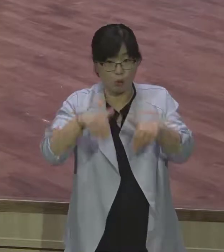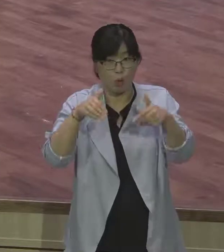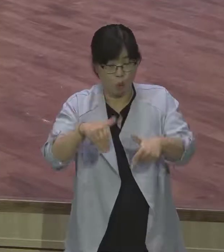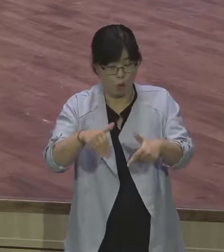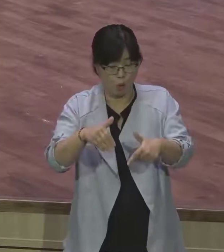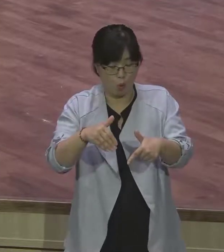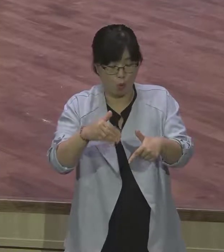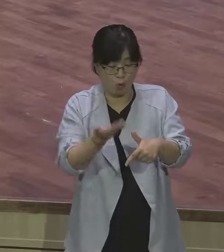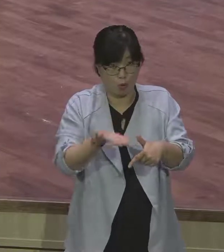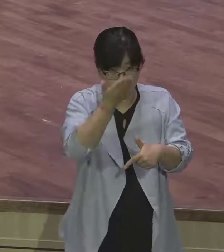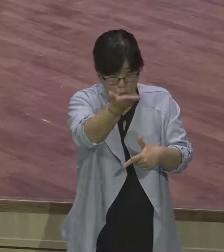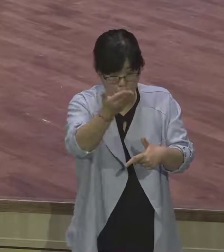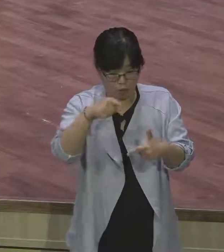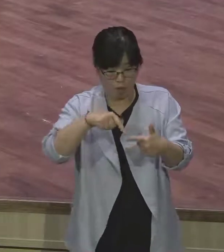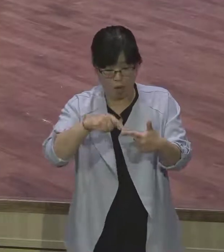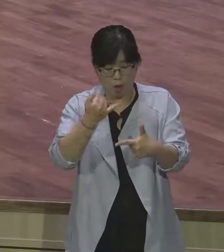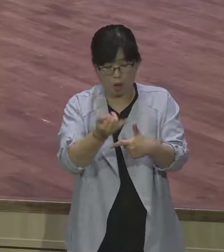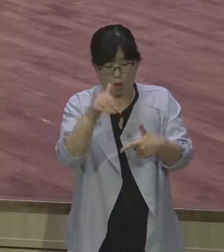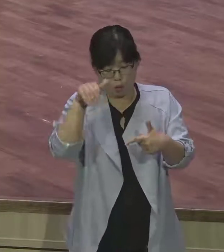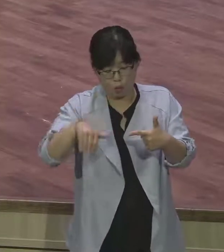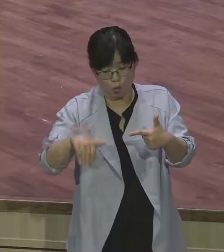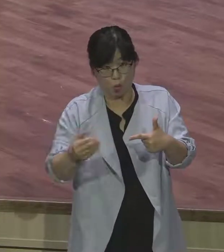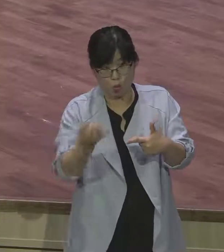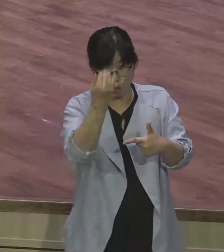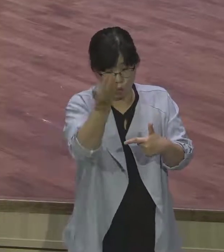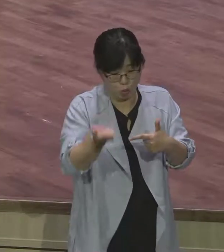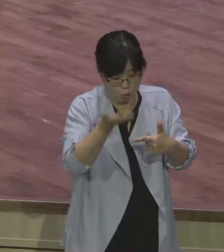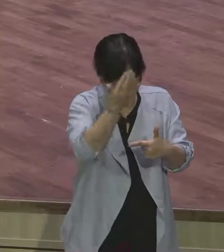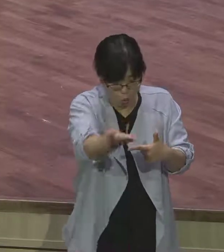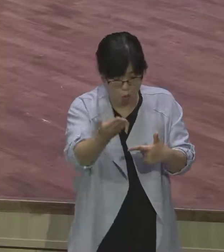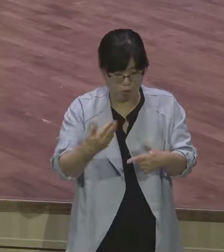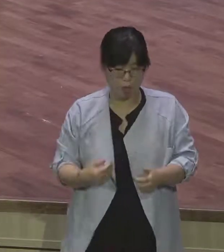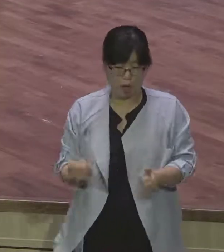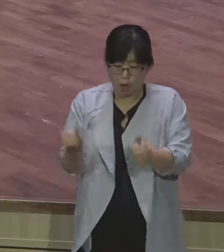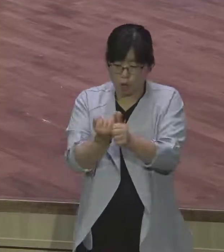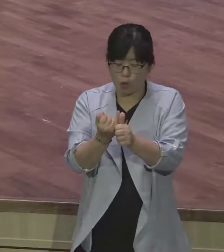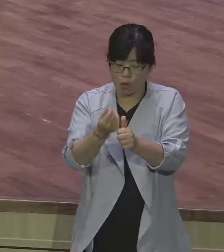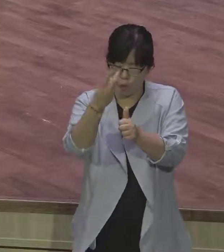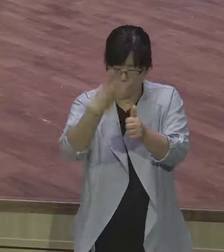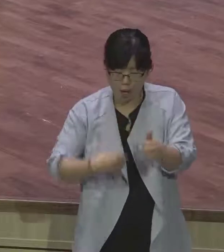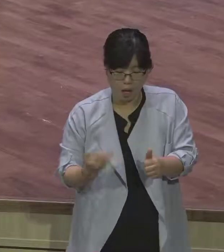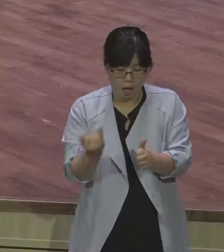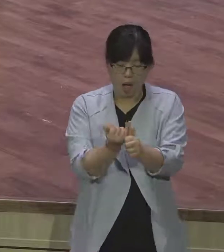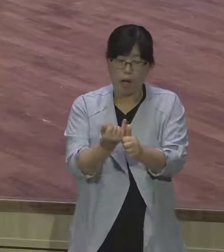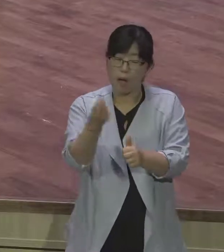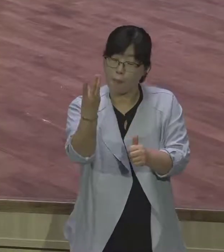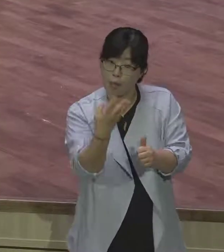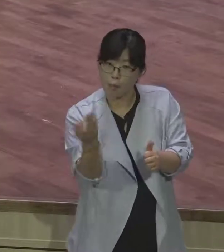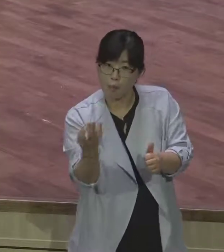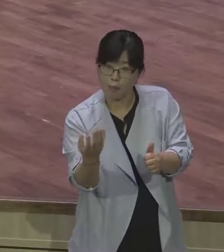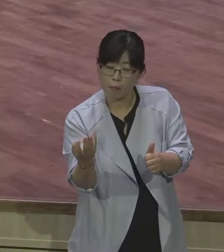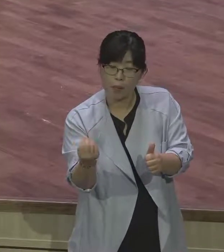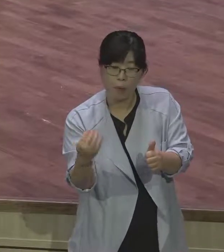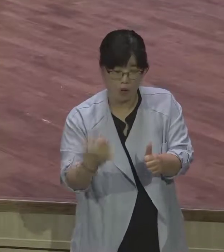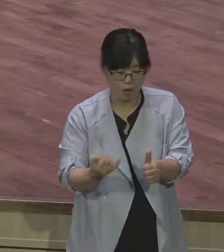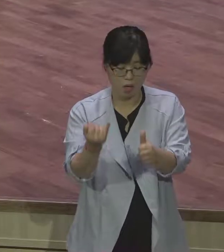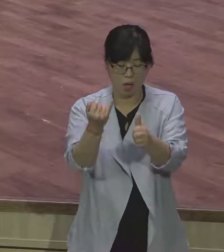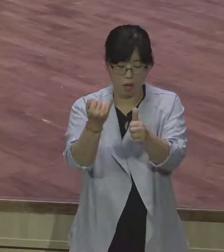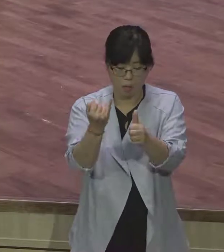마누라 하나 가도 평생 고정하는데 마누라 둘에다가 접 둘에다가 이래서 넷이나 데리고 이래서